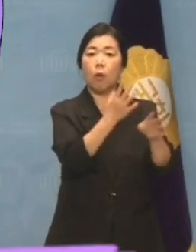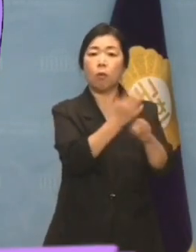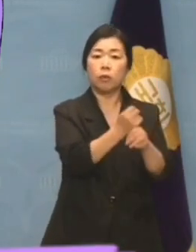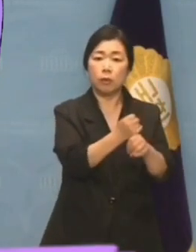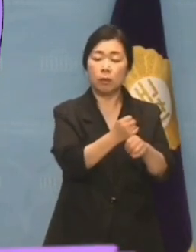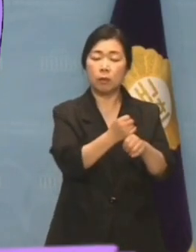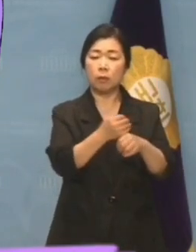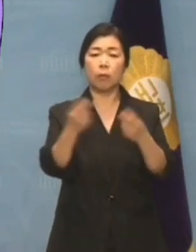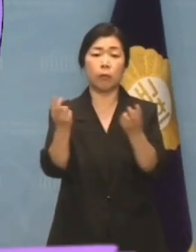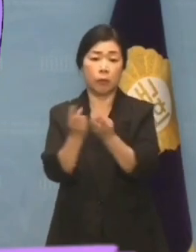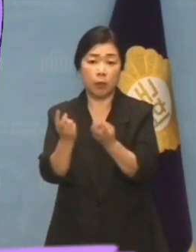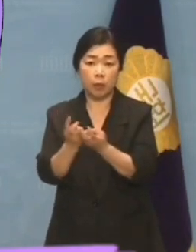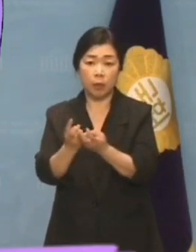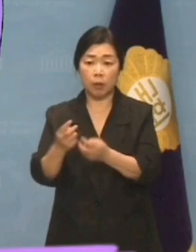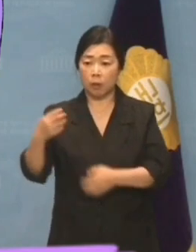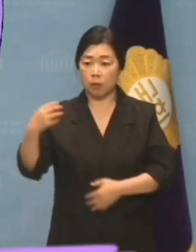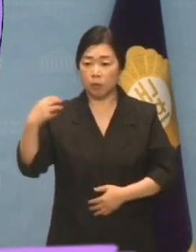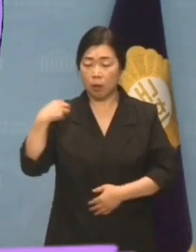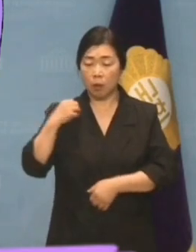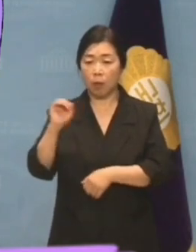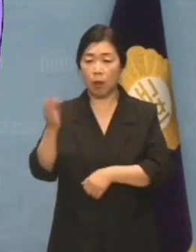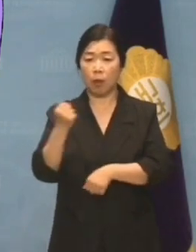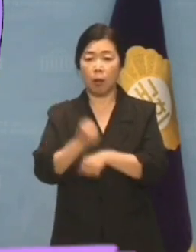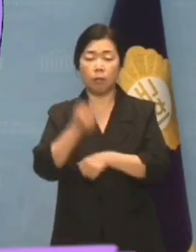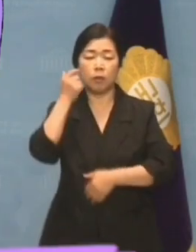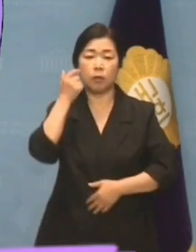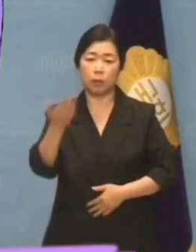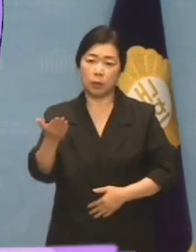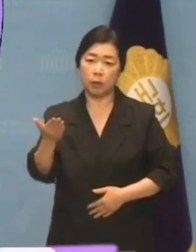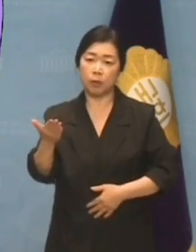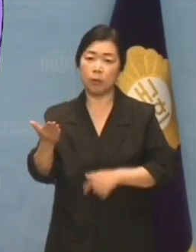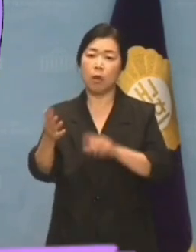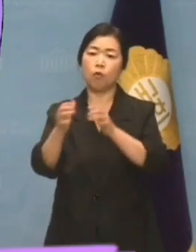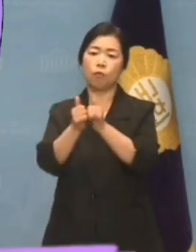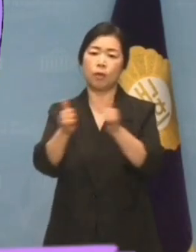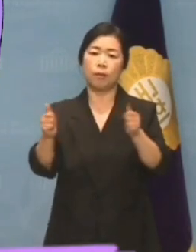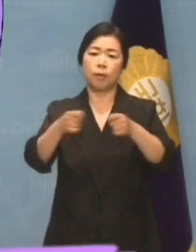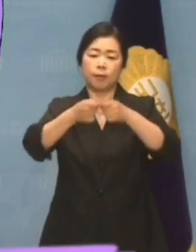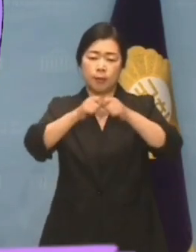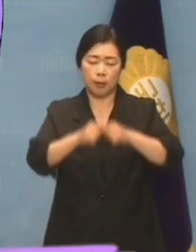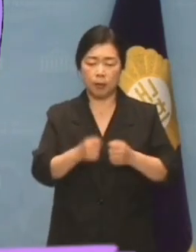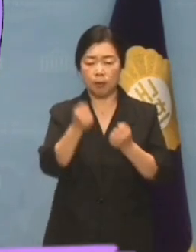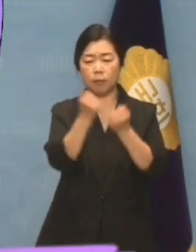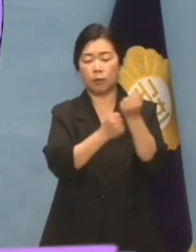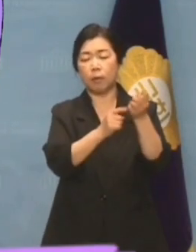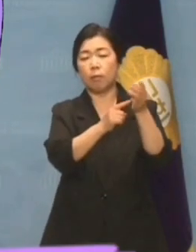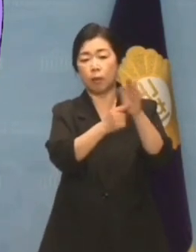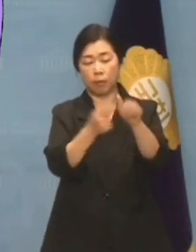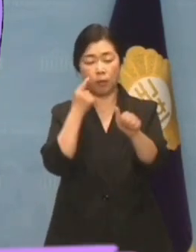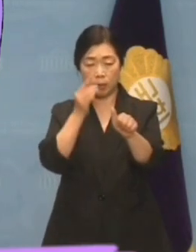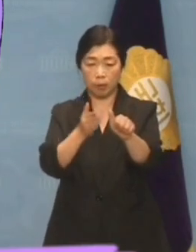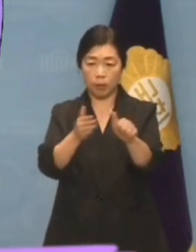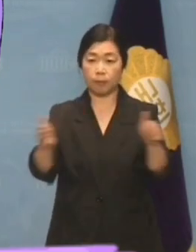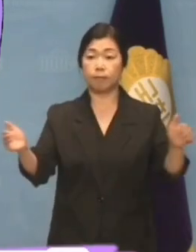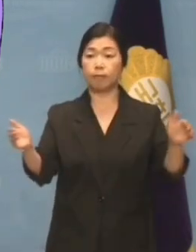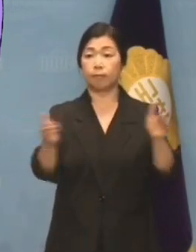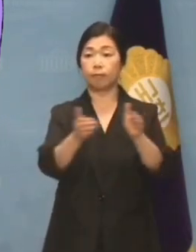어떤 방식으로 무한 책임을 질 것인지 국민 앞에 소상히 밝히길 바랍니다. 이상입니다.